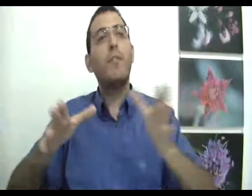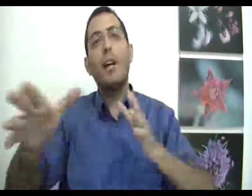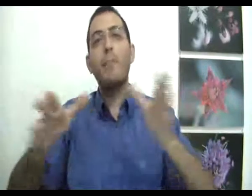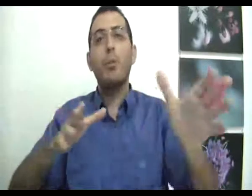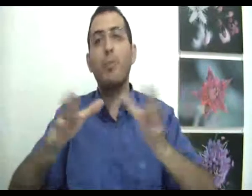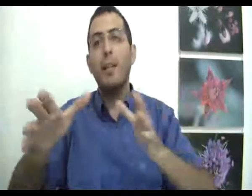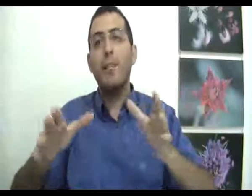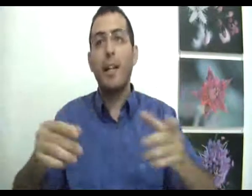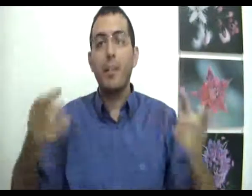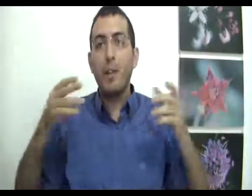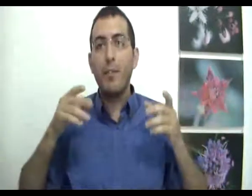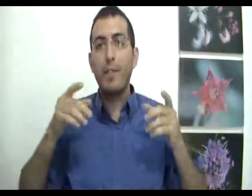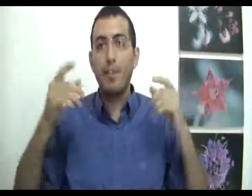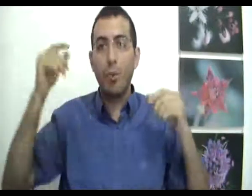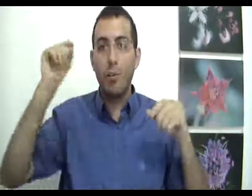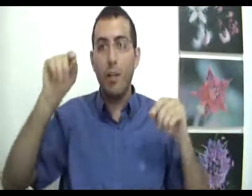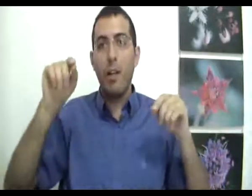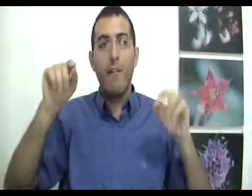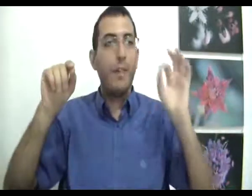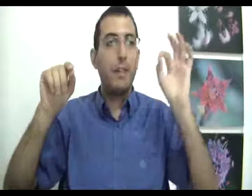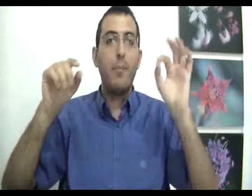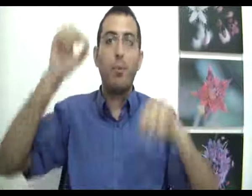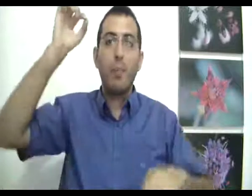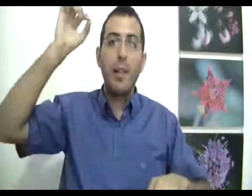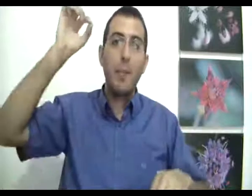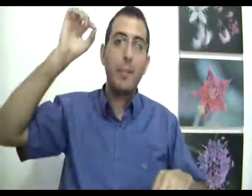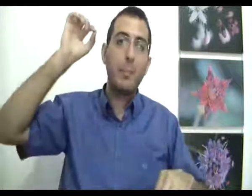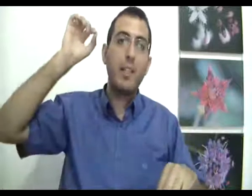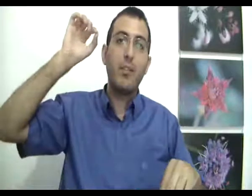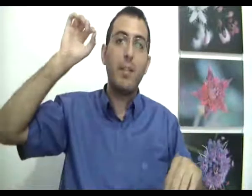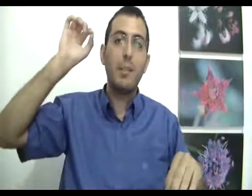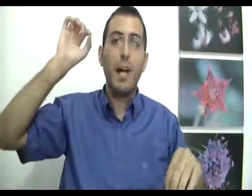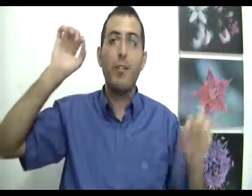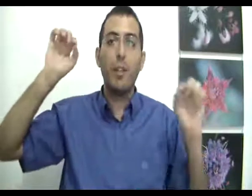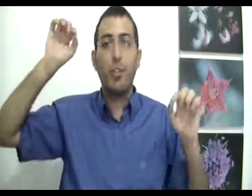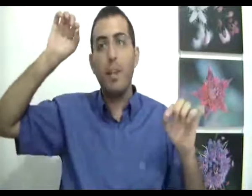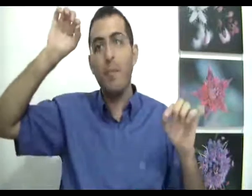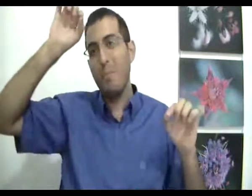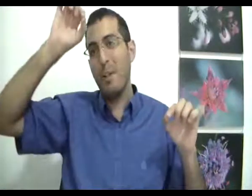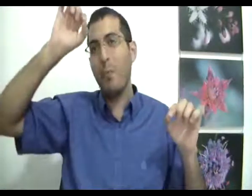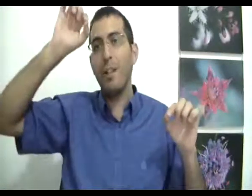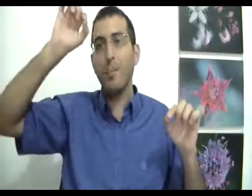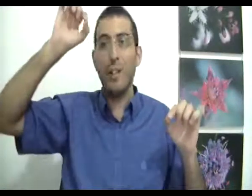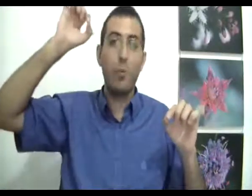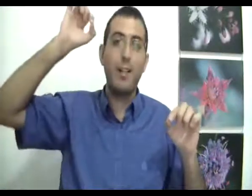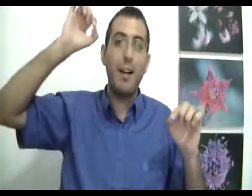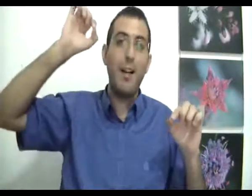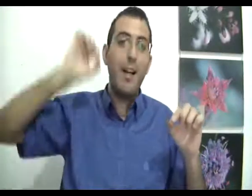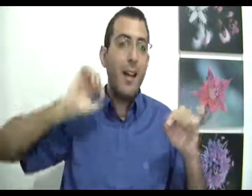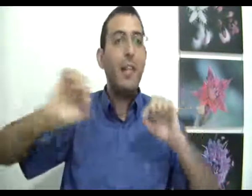והרעים באותו מידה וכאשר הוא יחווה את הטוב והתרע באותו מידה מהפרספקטיבה של הסיבה הראשונה שהיא מנקודתה אין